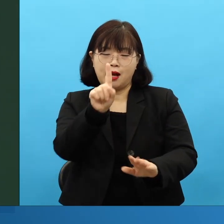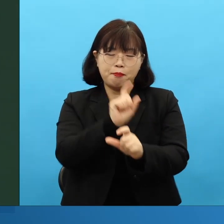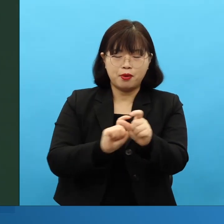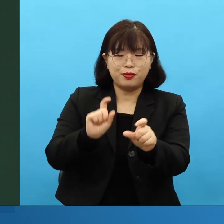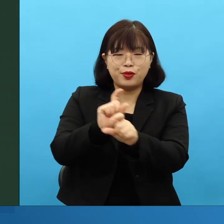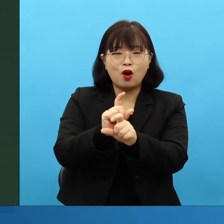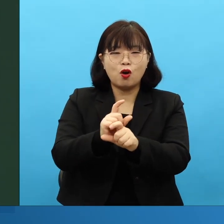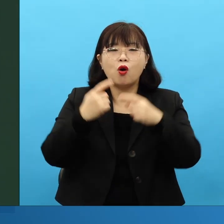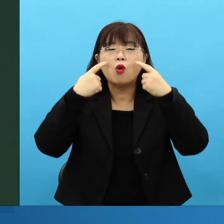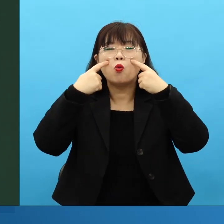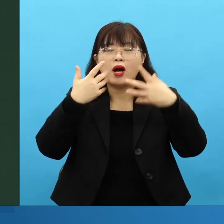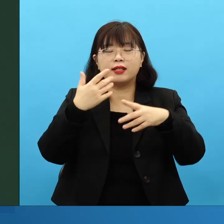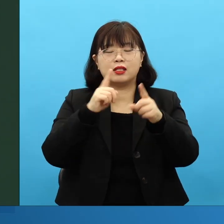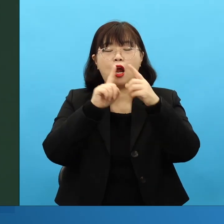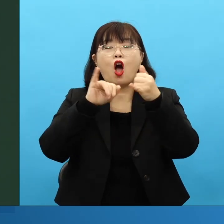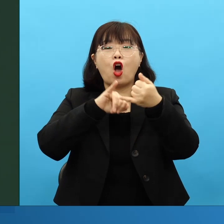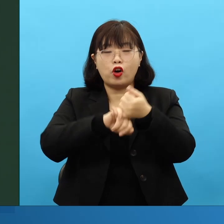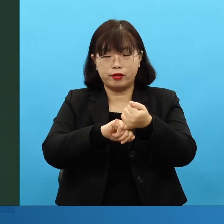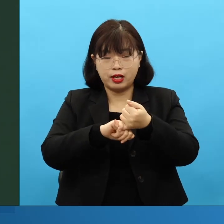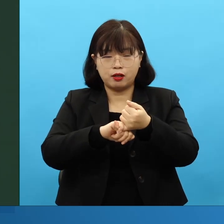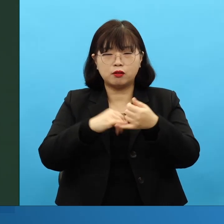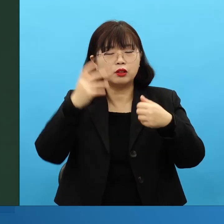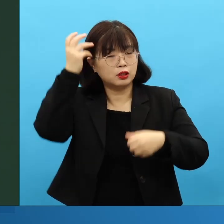이스라엘이, 이스라엘이 이렇게 망했습니까? 그랬어요.